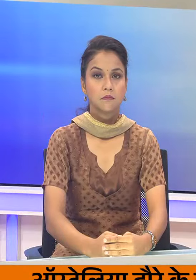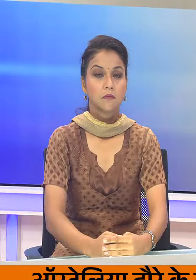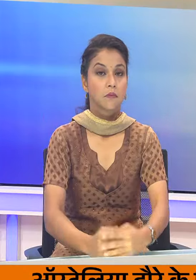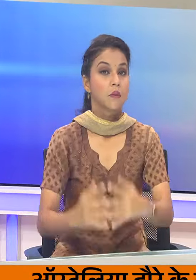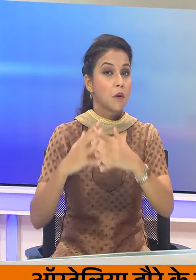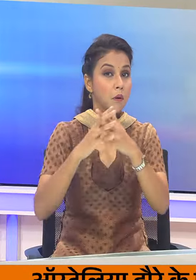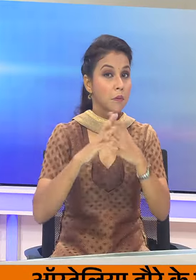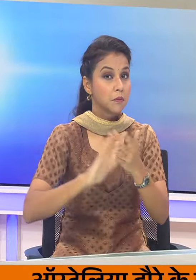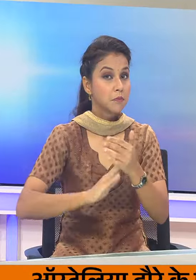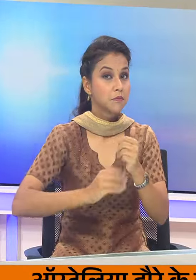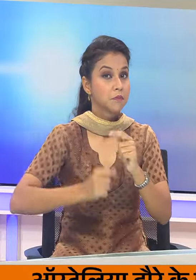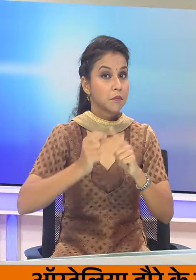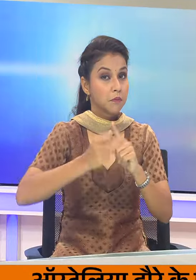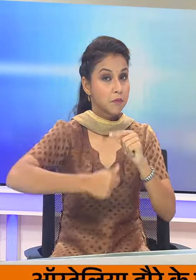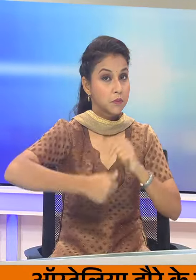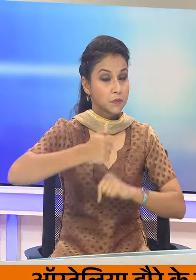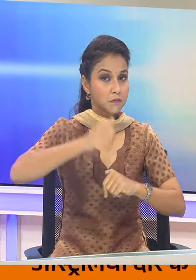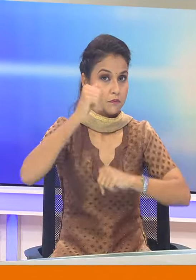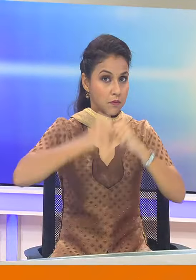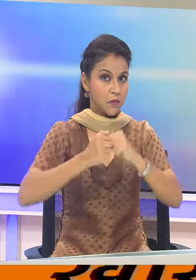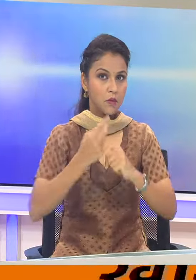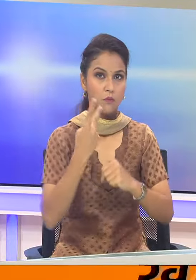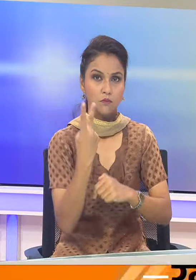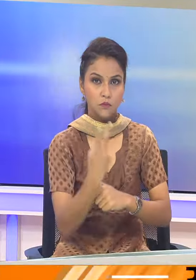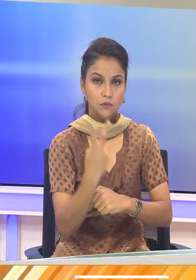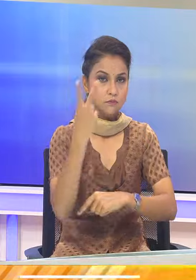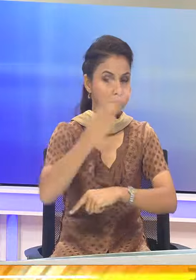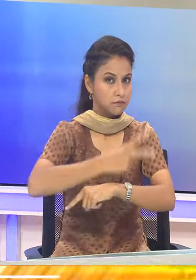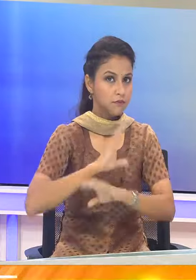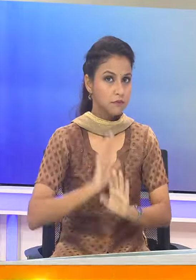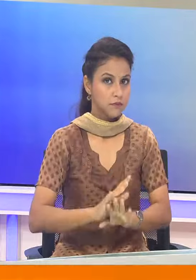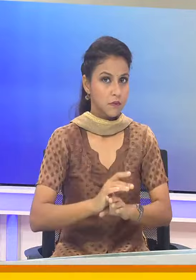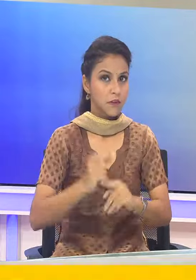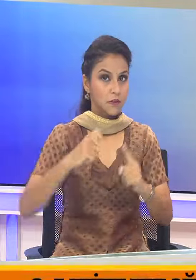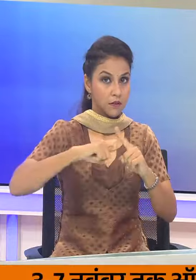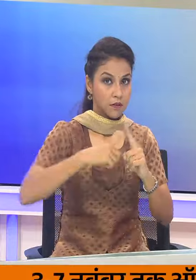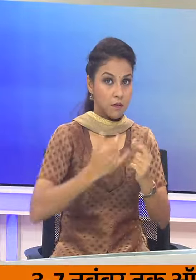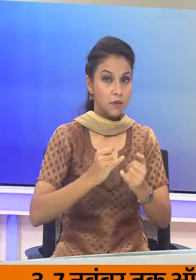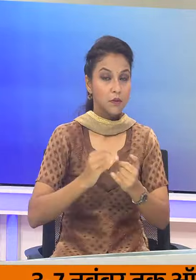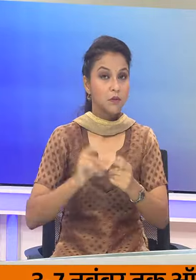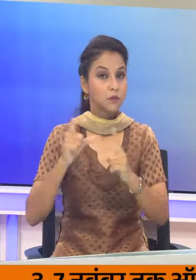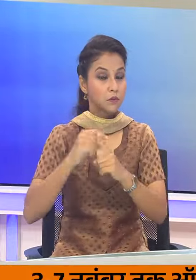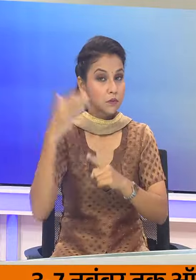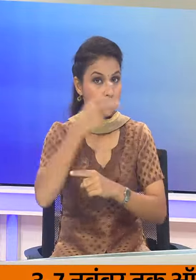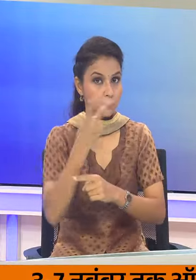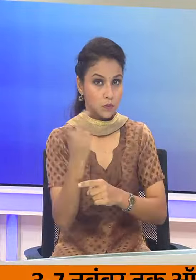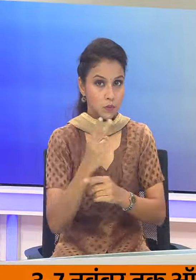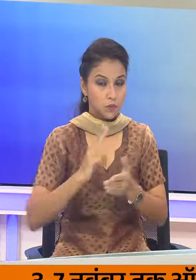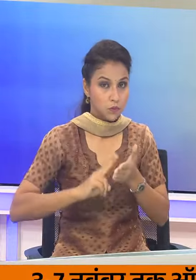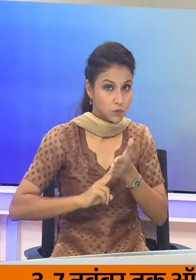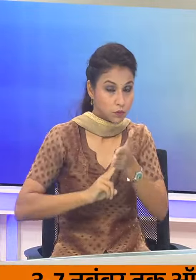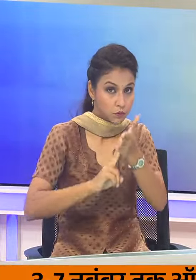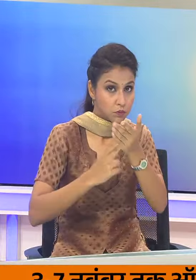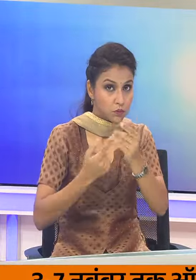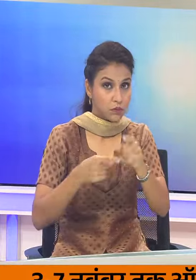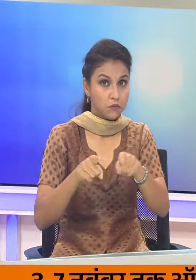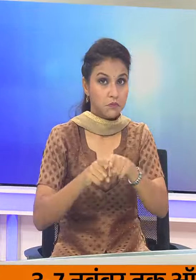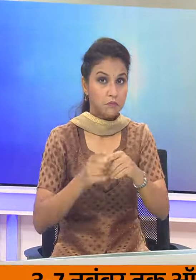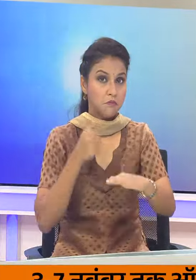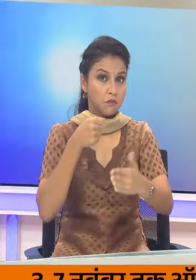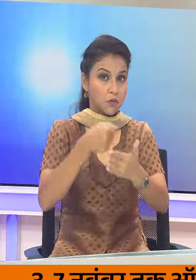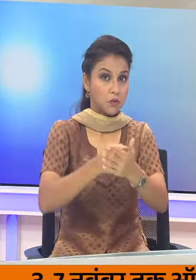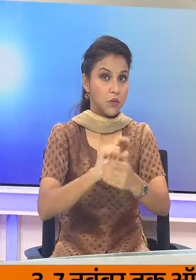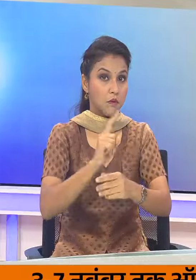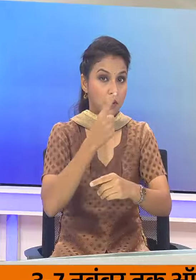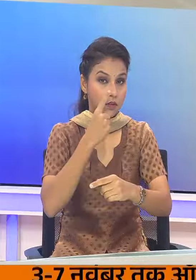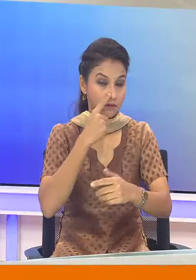अमेरिका में राश्पती चुनाफ के लिए केवल दो दिन बचे हैं डॉनल्ड ट्रम्प और कमला हरस अंतिम दौर के प्रचार के लिए उत्तरी कैरलीना पहुँचे देश की पहली मेला